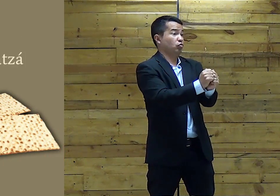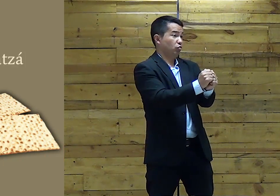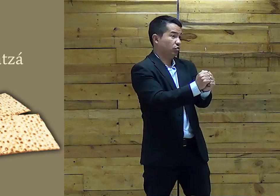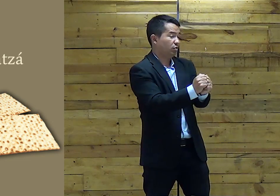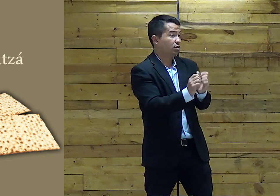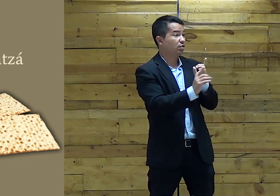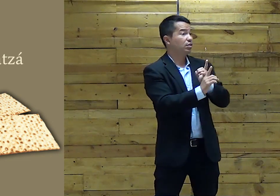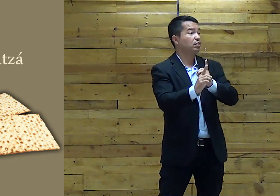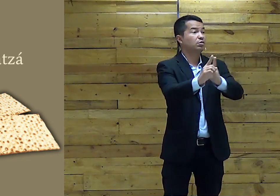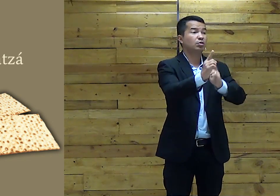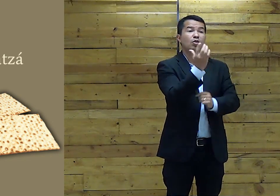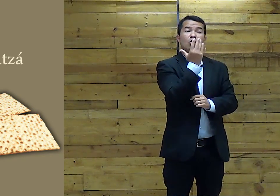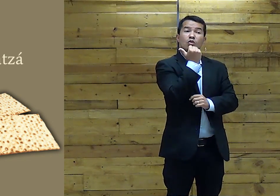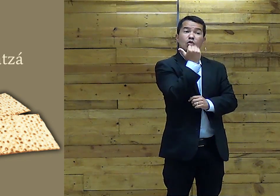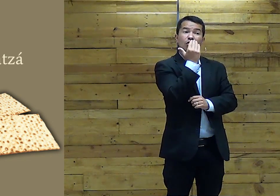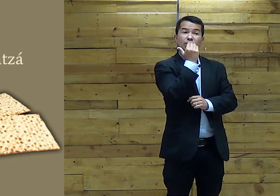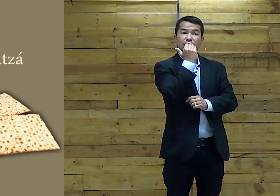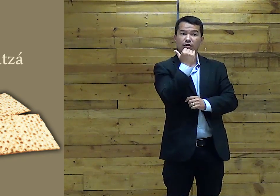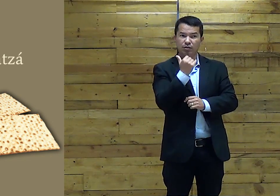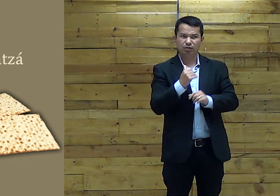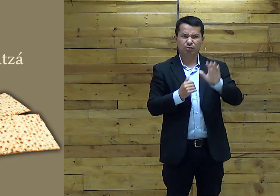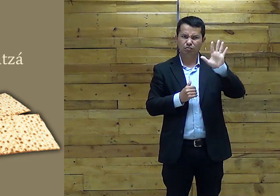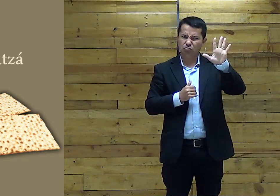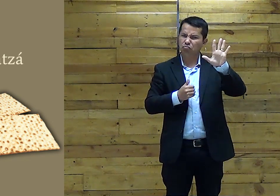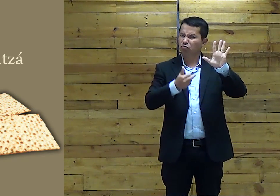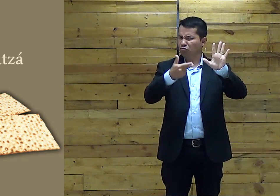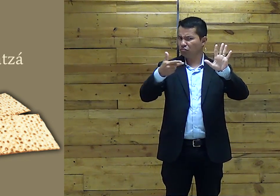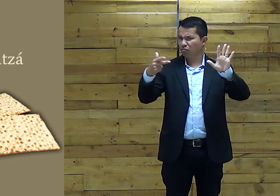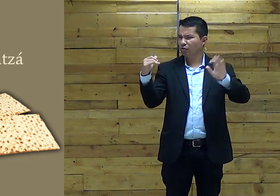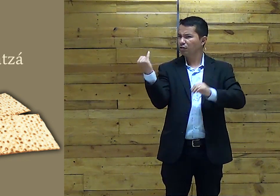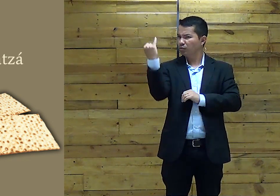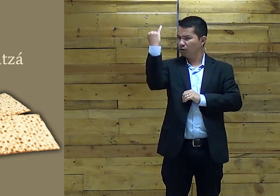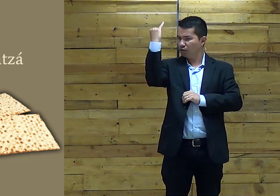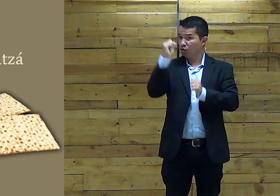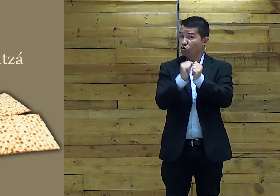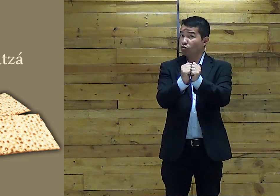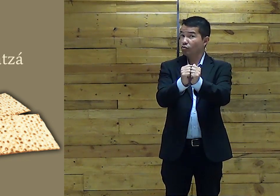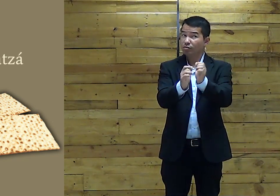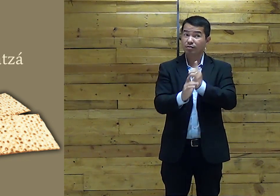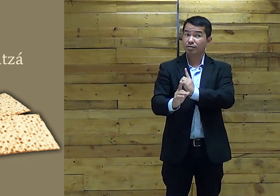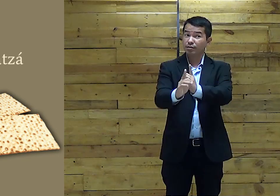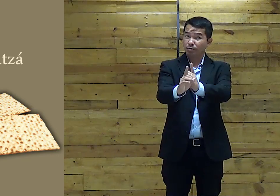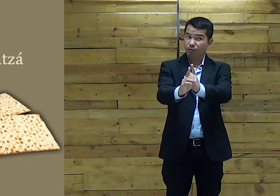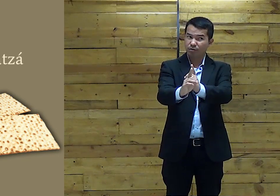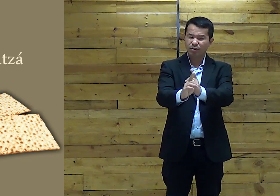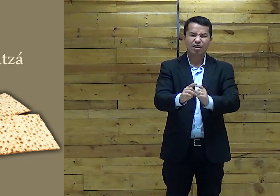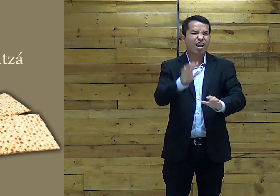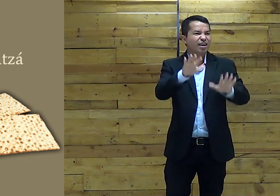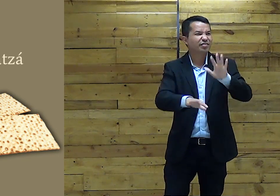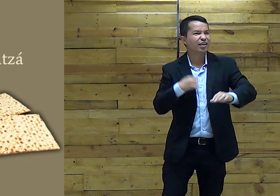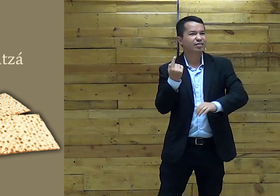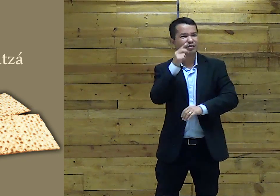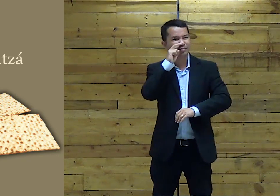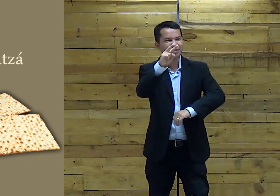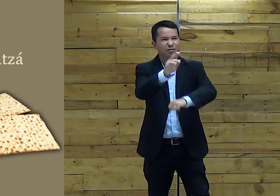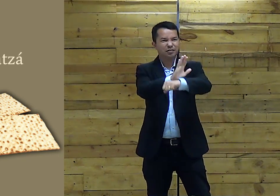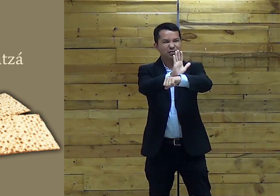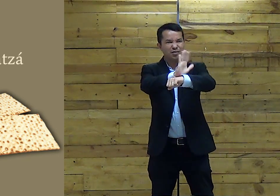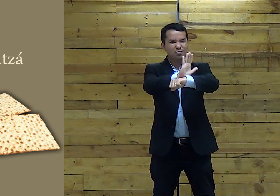Então Jesus Junto com seus discípulos Comeu Ele comeu Junto com seus discípulos